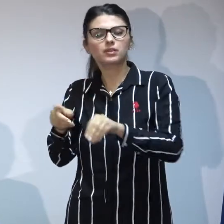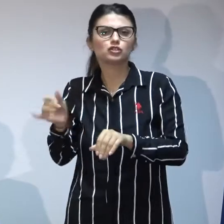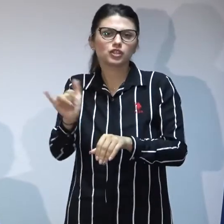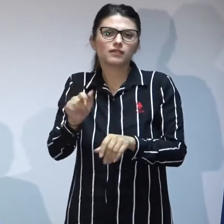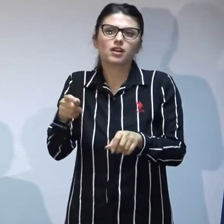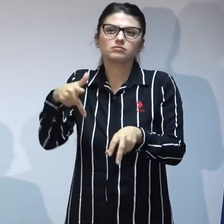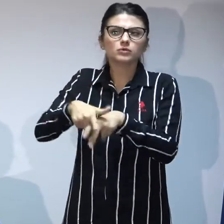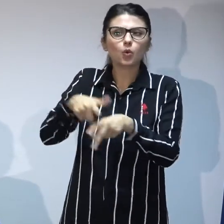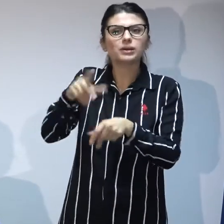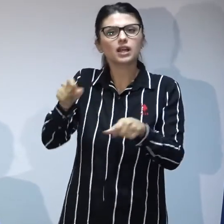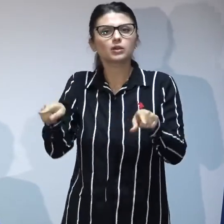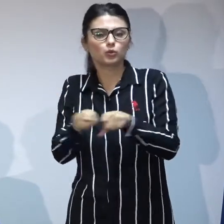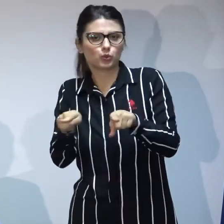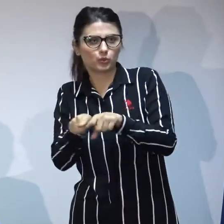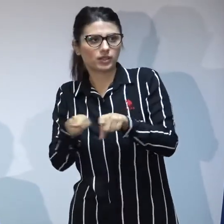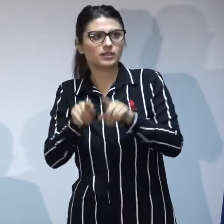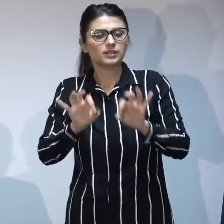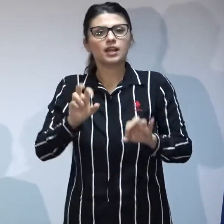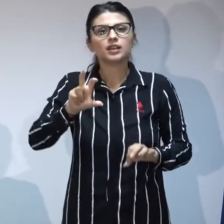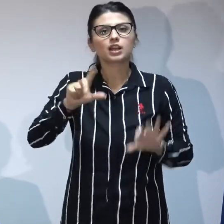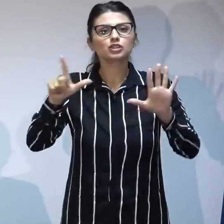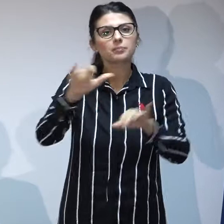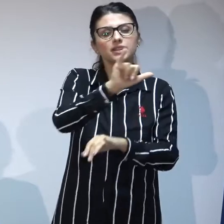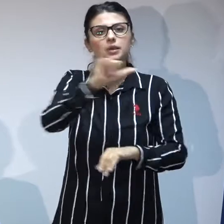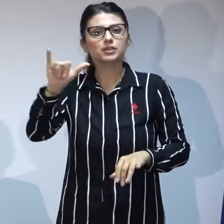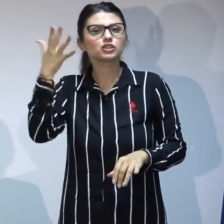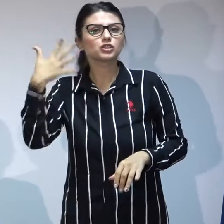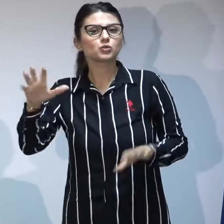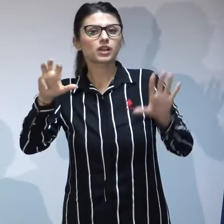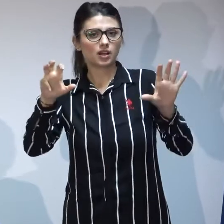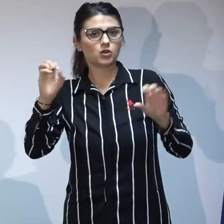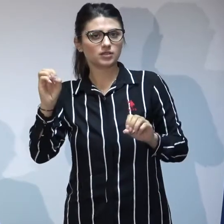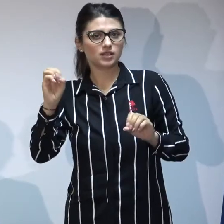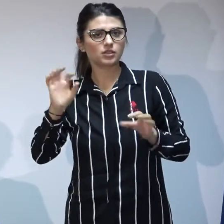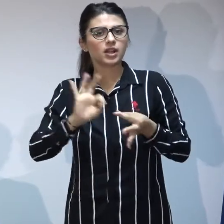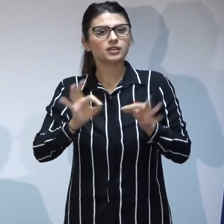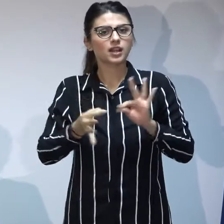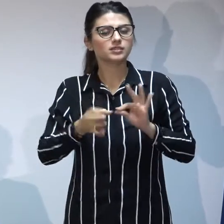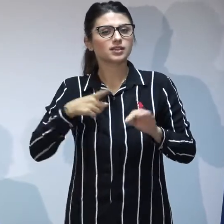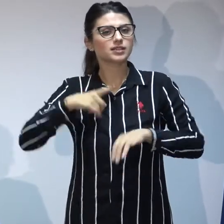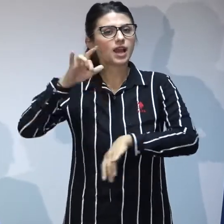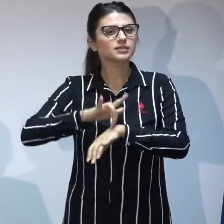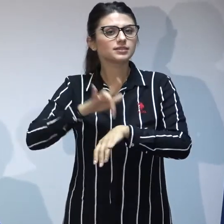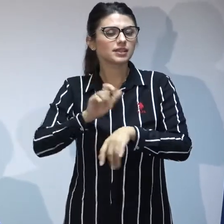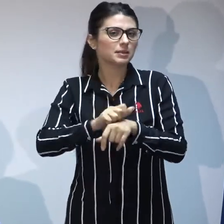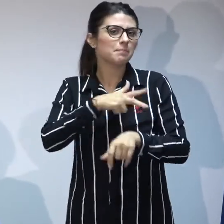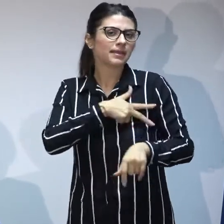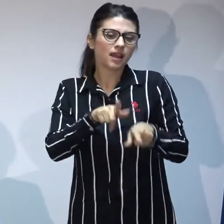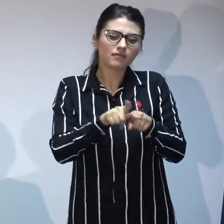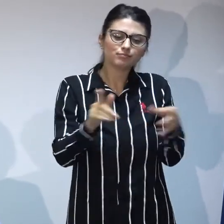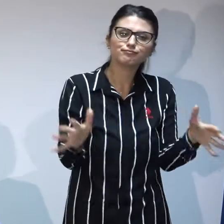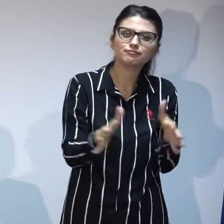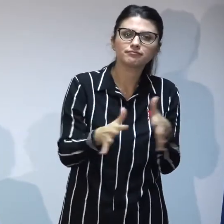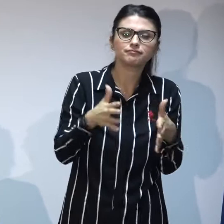iar 37.590 se află fie în asistență maternală, fie în